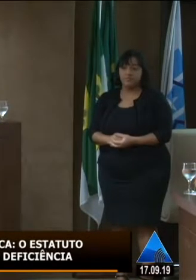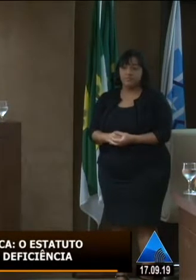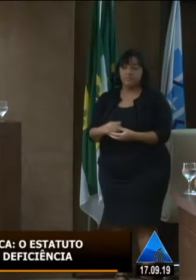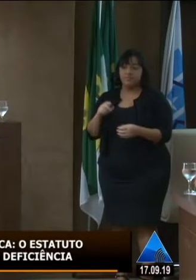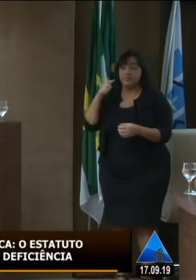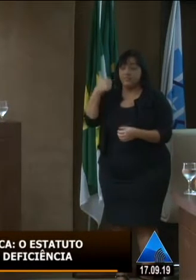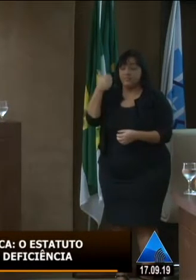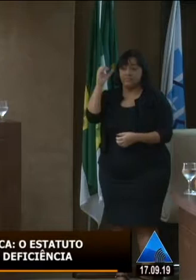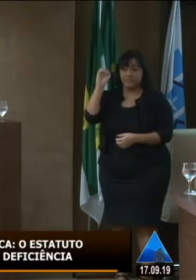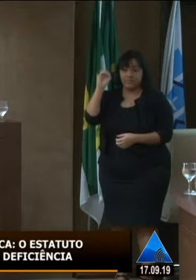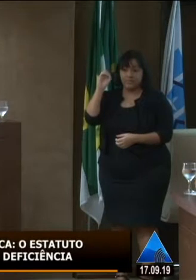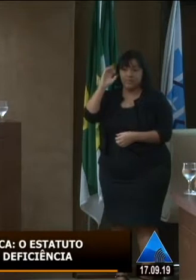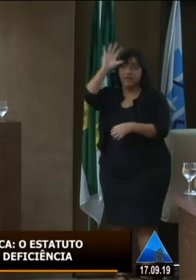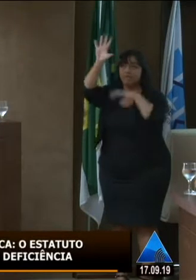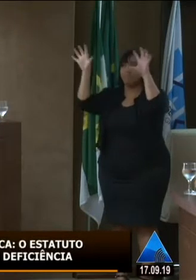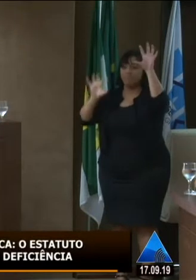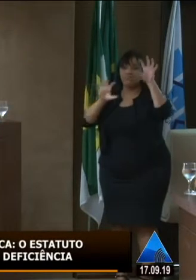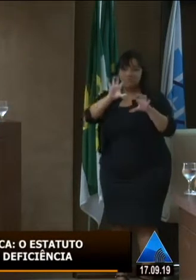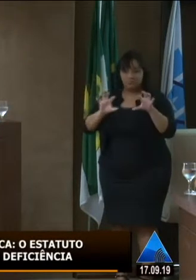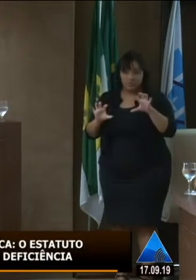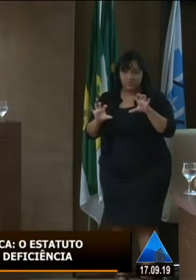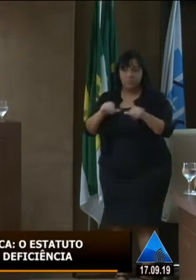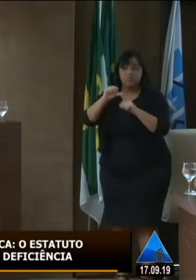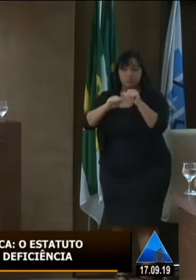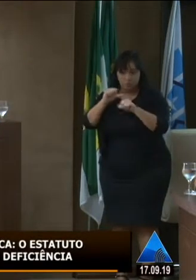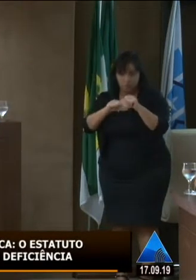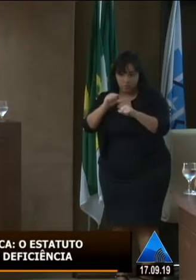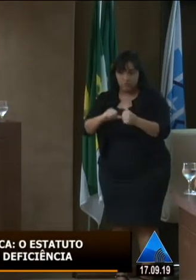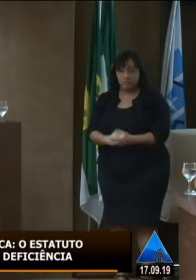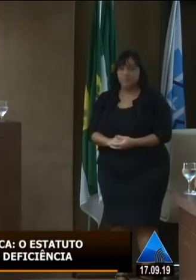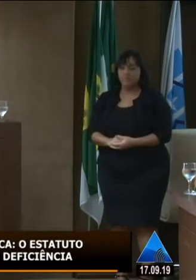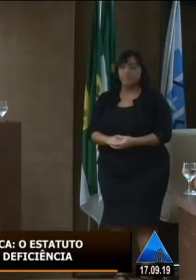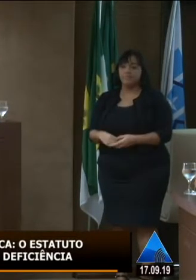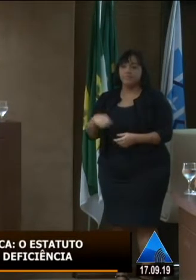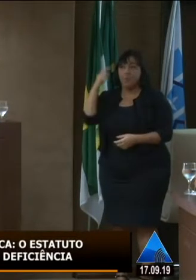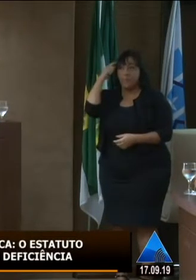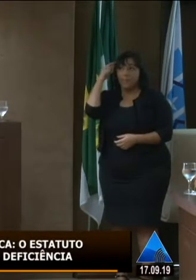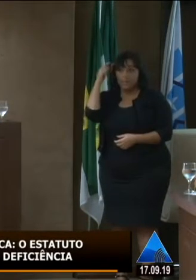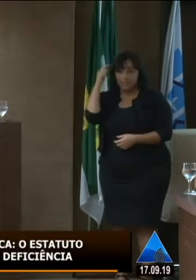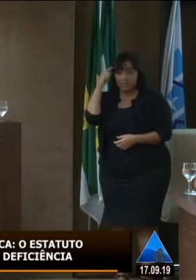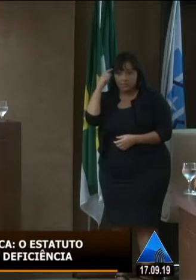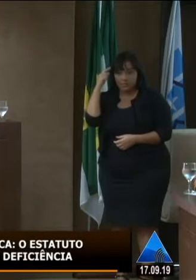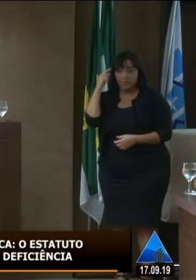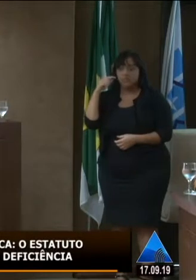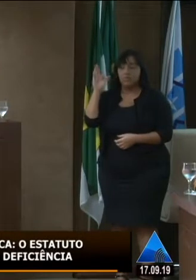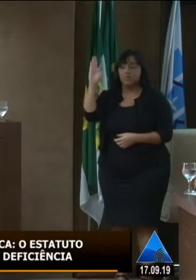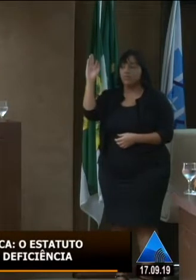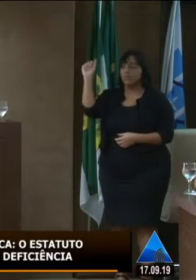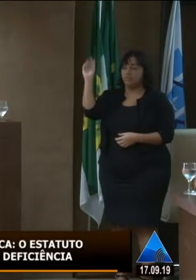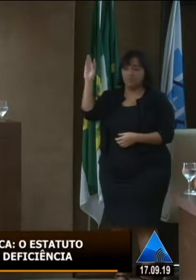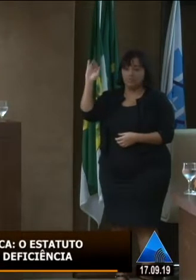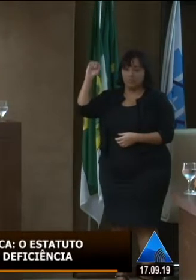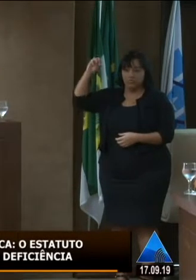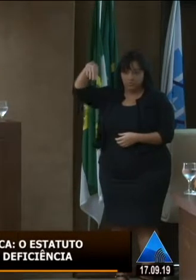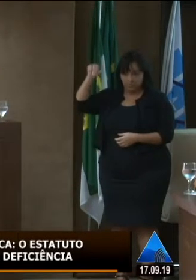regiões do estado do Rio Grande Norte. Esse é o pensamento da governadora Fátima Bezerra, esse é o pensamento da